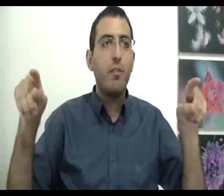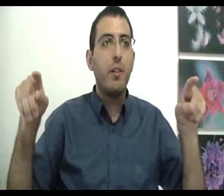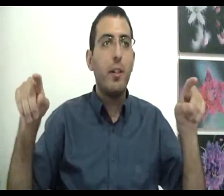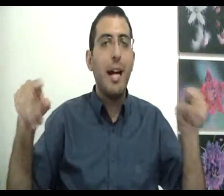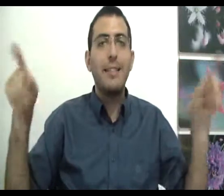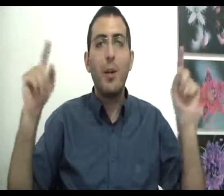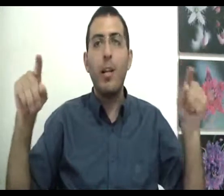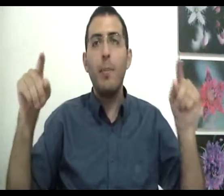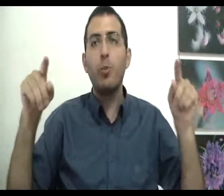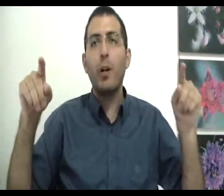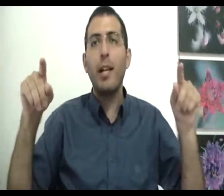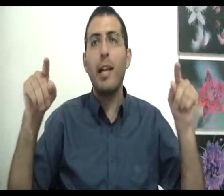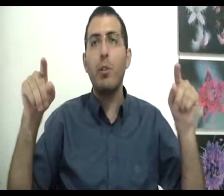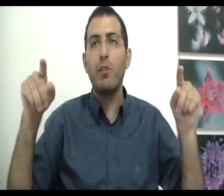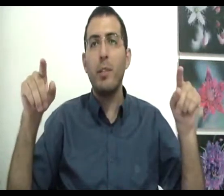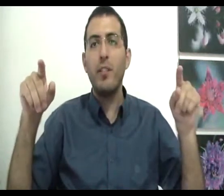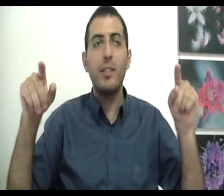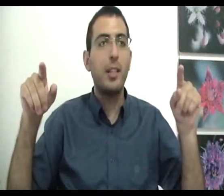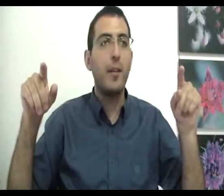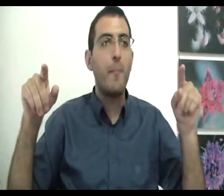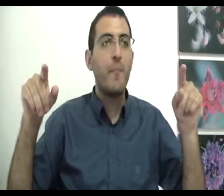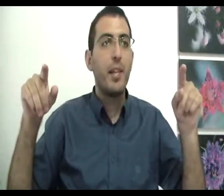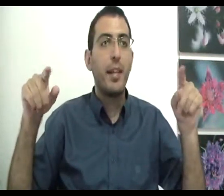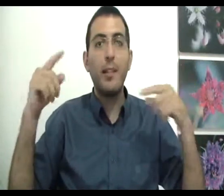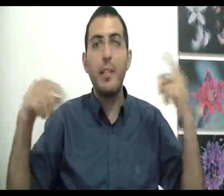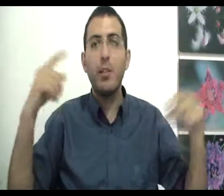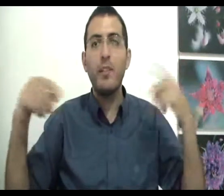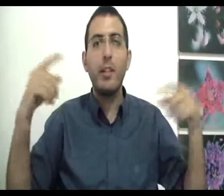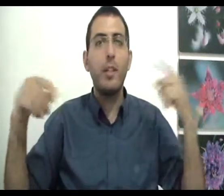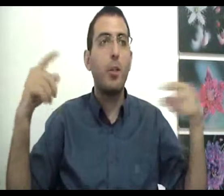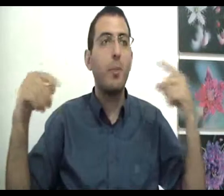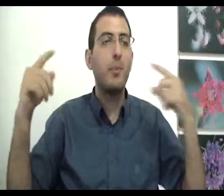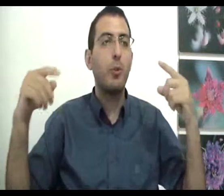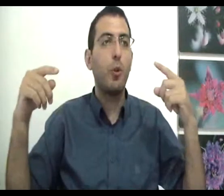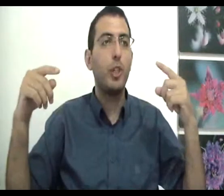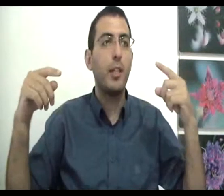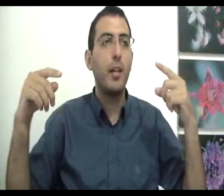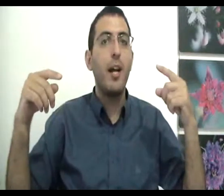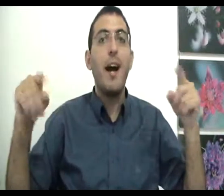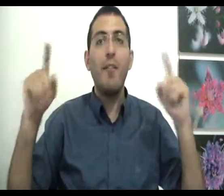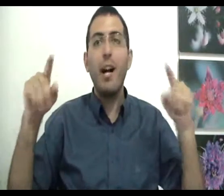אז לעולם לא תוכל להגיע לטוב אמיתי ונצחי כי תמיד הטוב הזה יהיה תלוי בסיבות כלשהן אבל